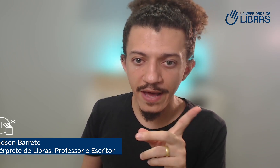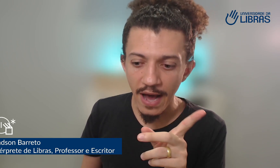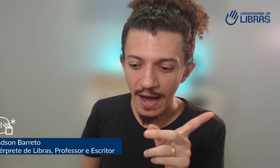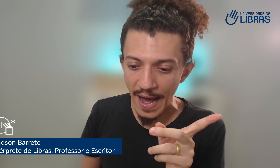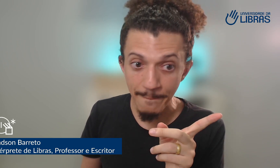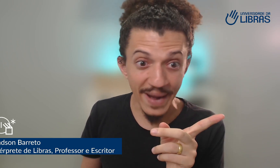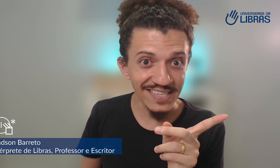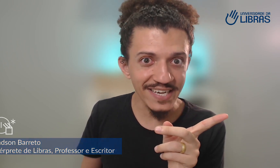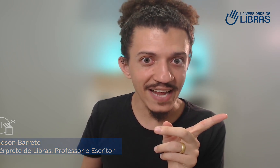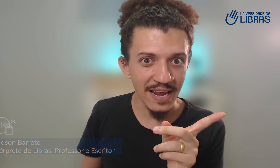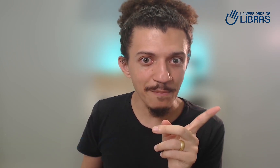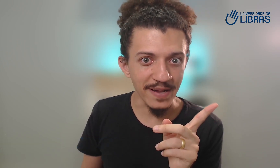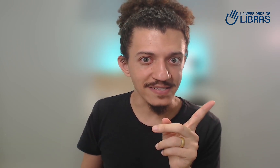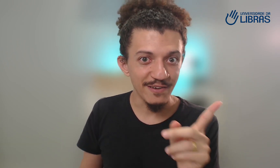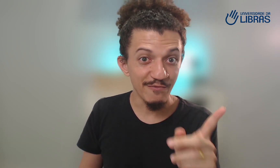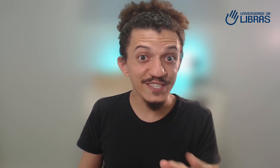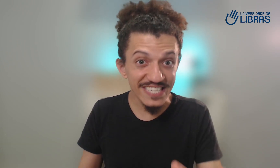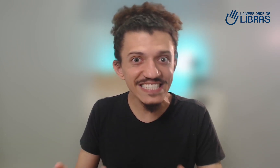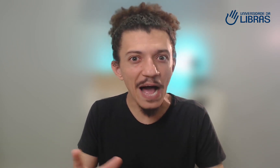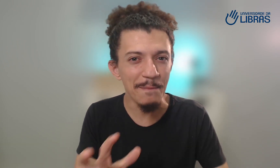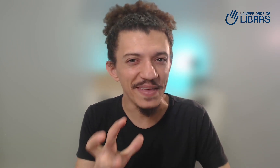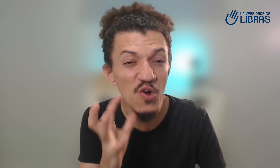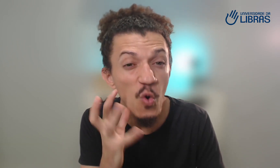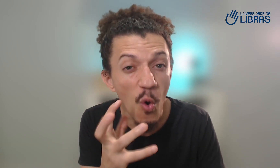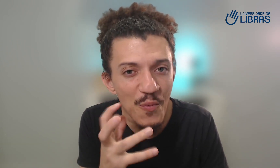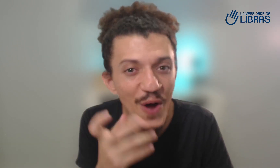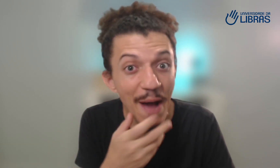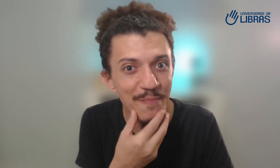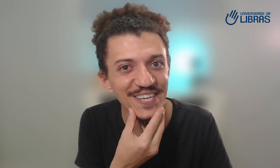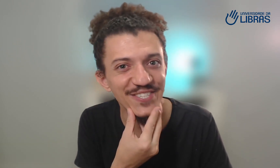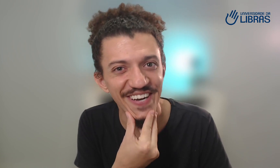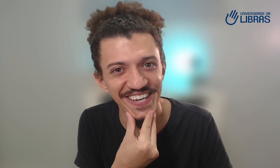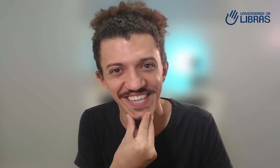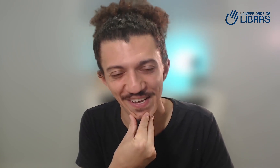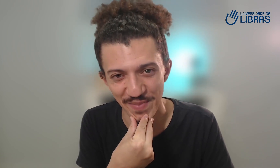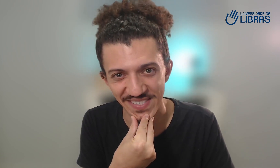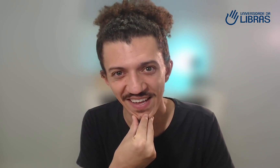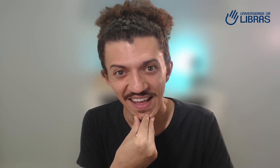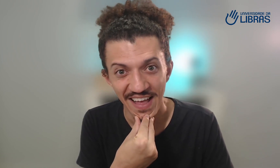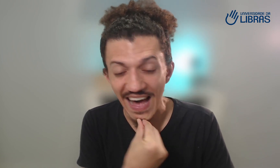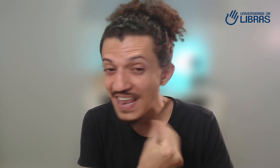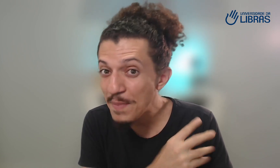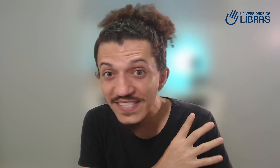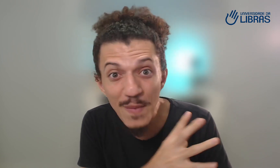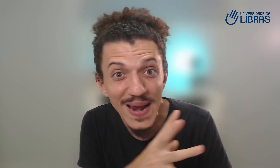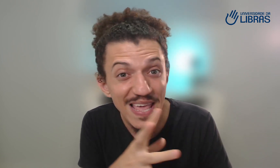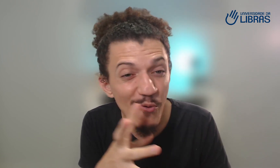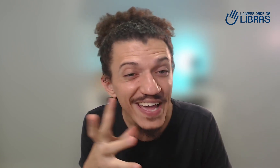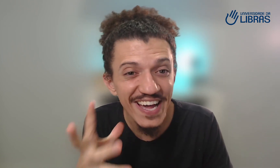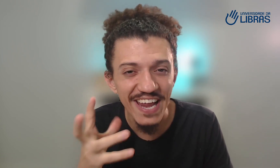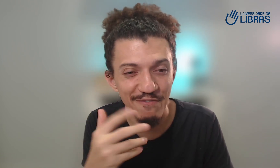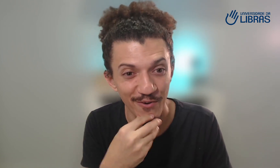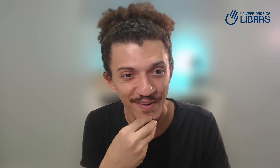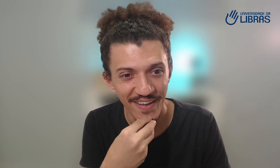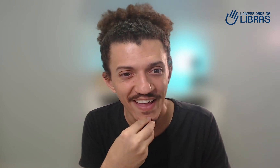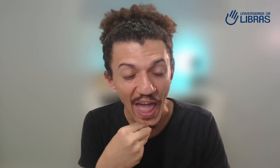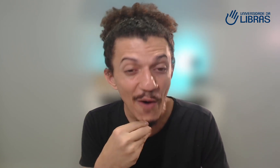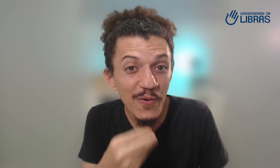a prática na Libras você sabe como é apaixonante a Libras a Libras a é uma língua incrível é um